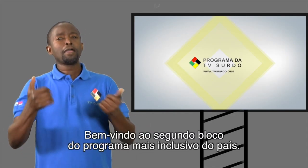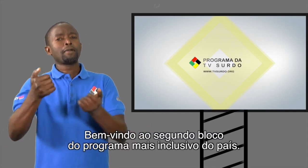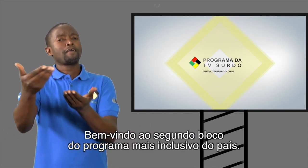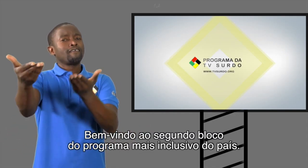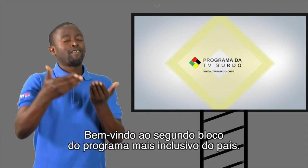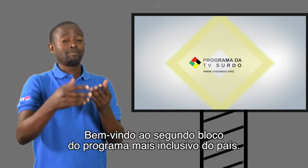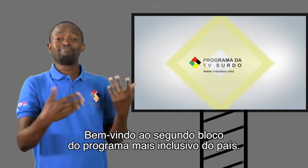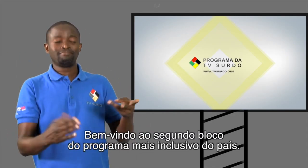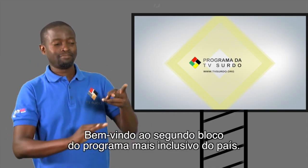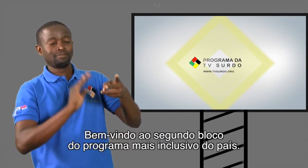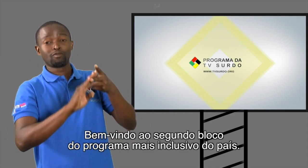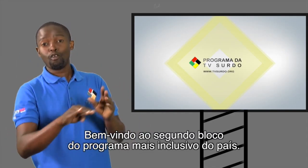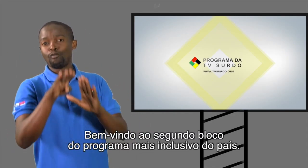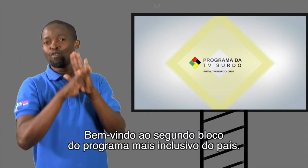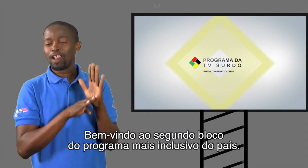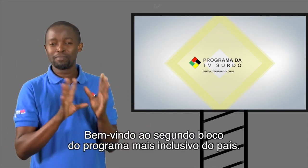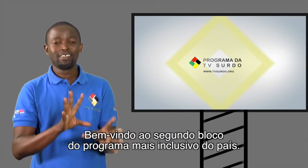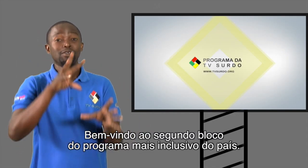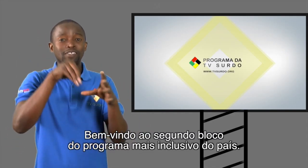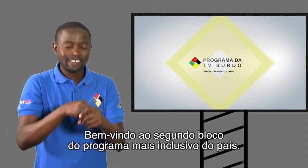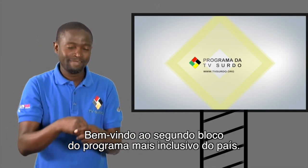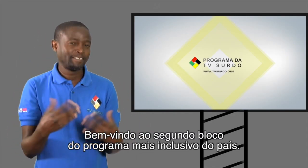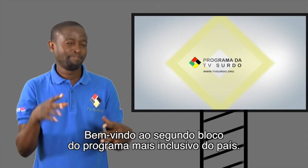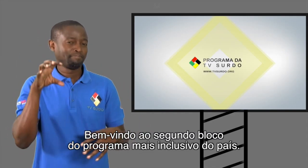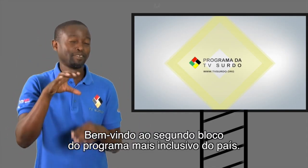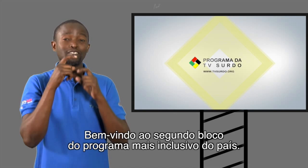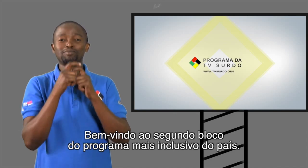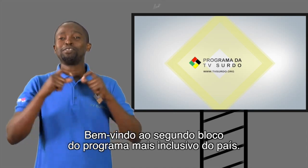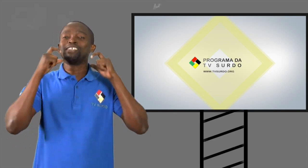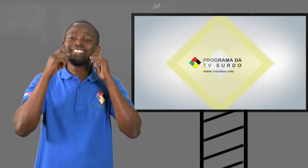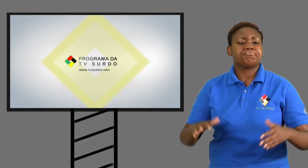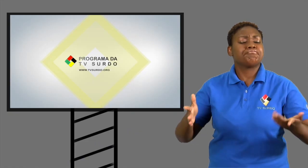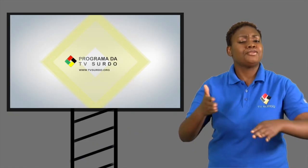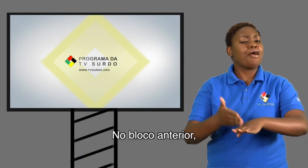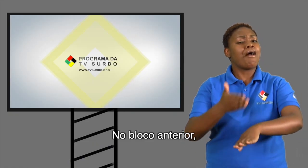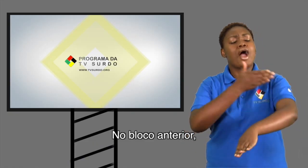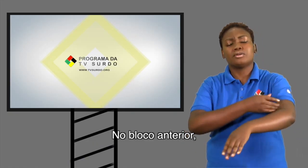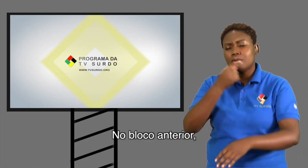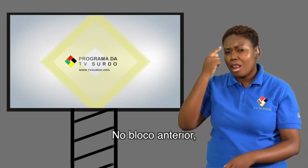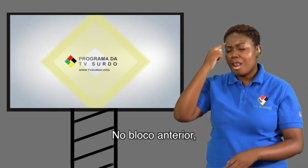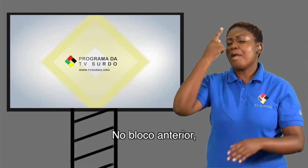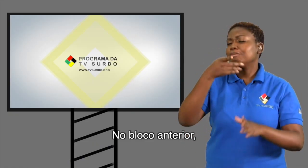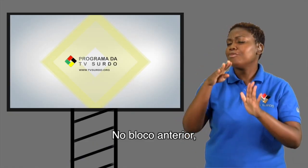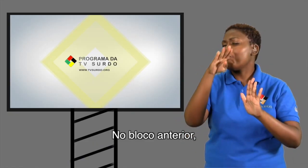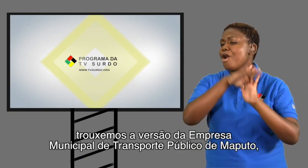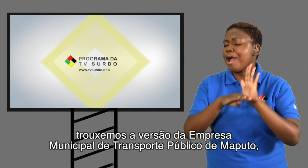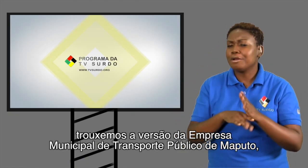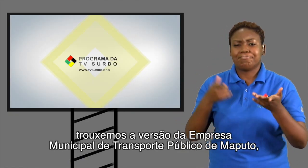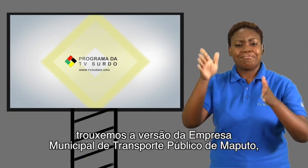Bem-vindo ao segundo bloco do programa mais inclusivo do país. No bloco anterior,